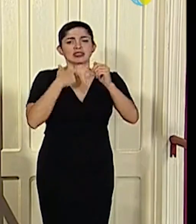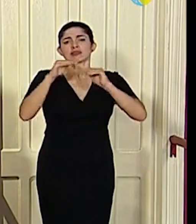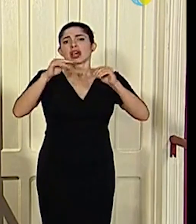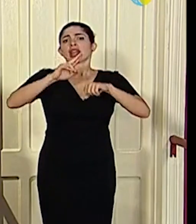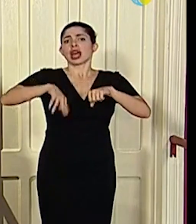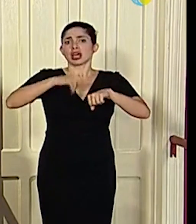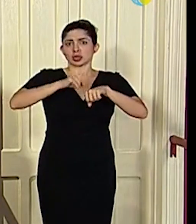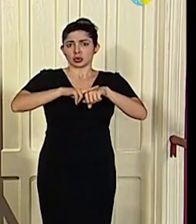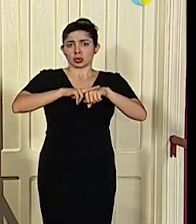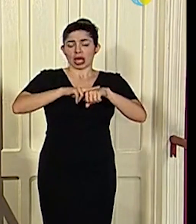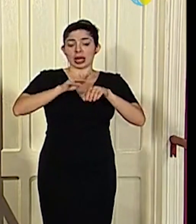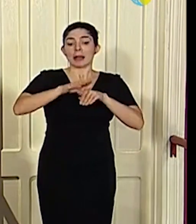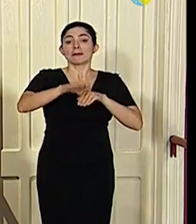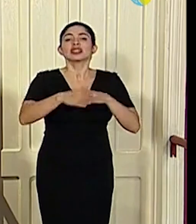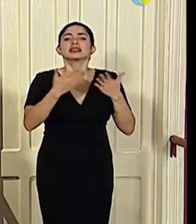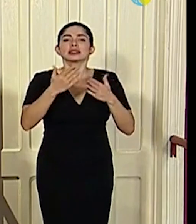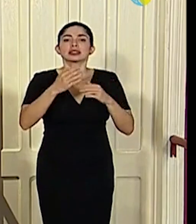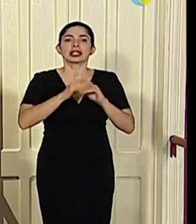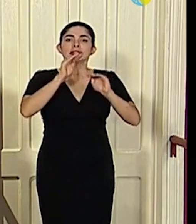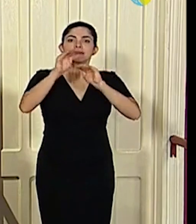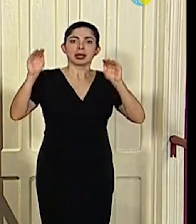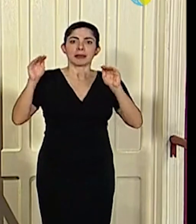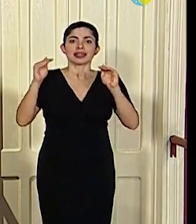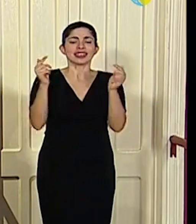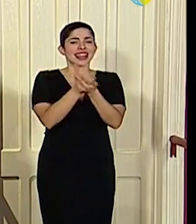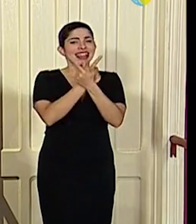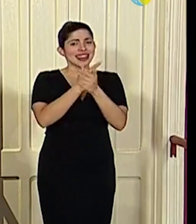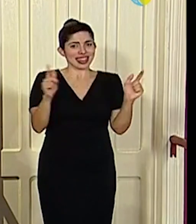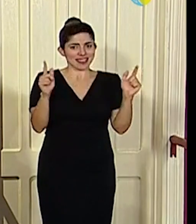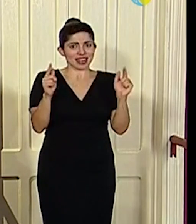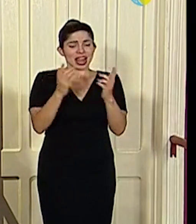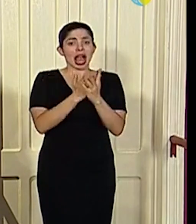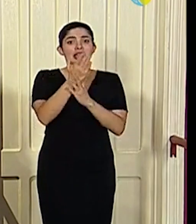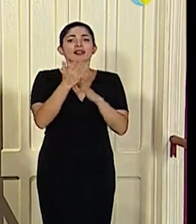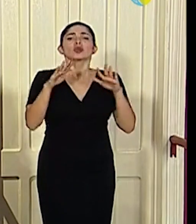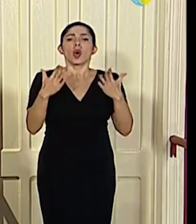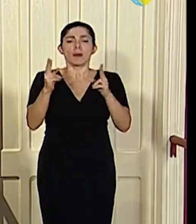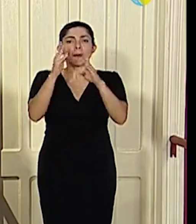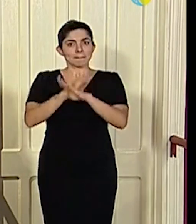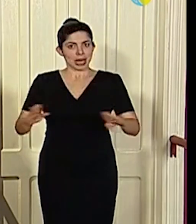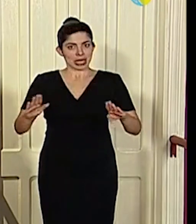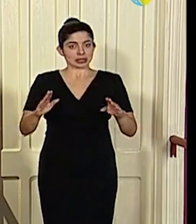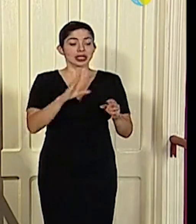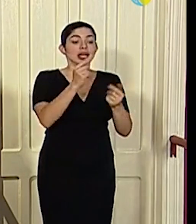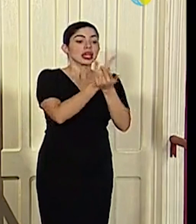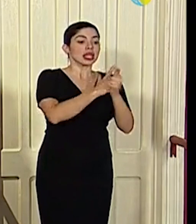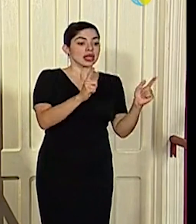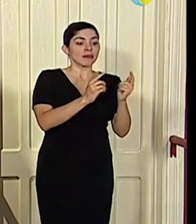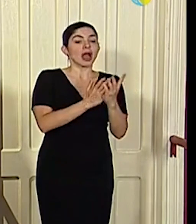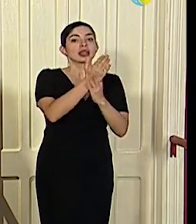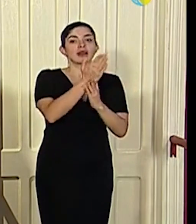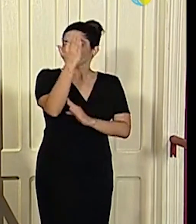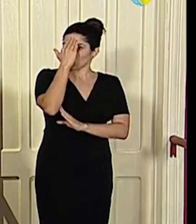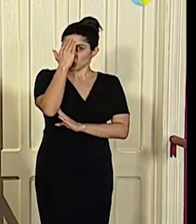nacional, sino al siguiente paso, que es el llamado a la liberación a través de la paz y la liberación a través